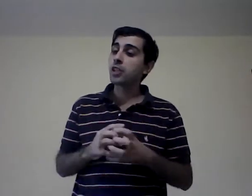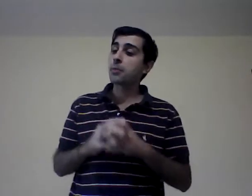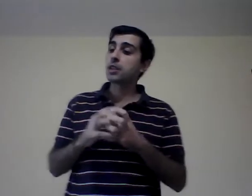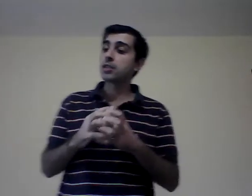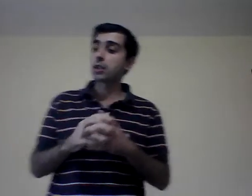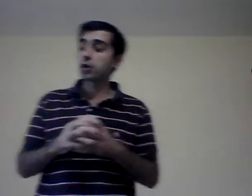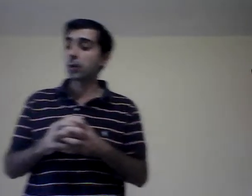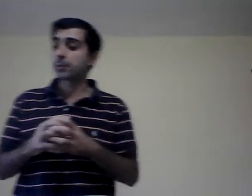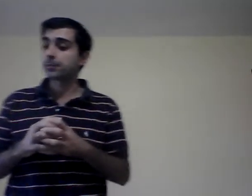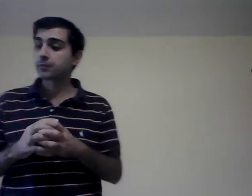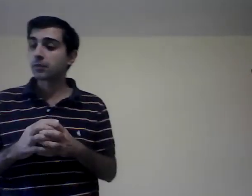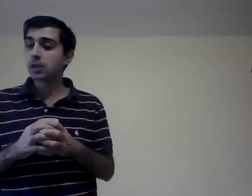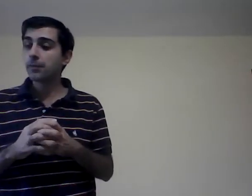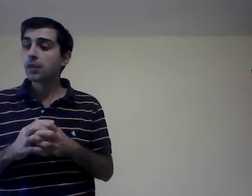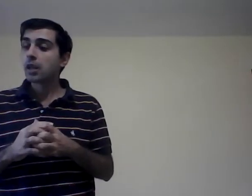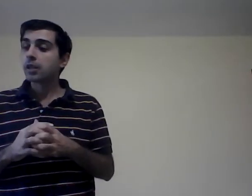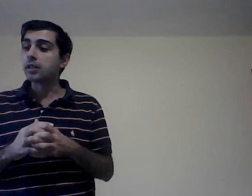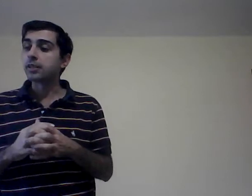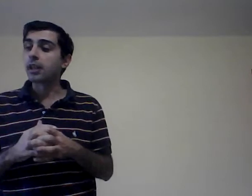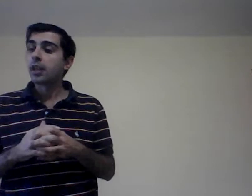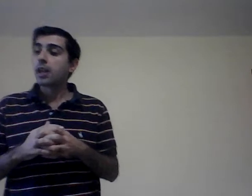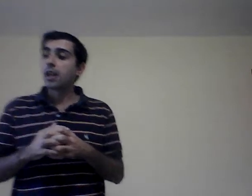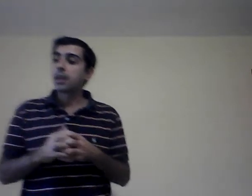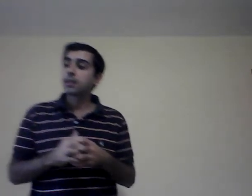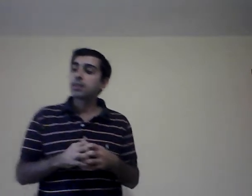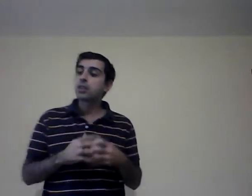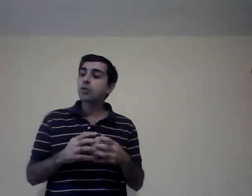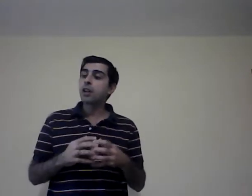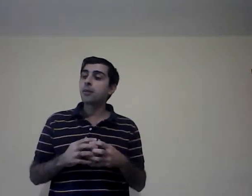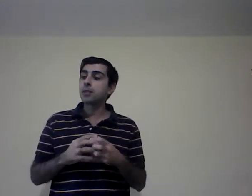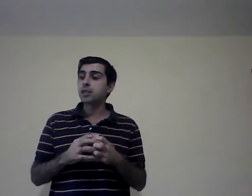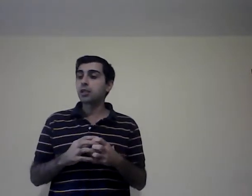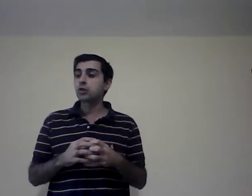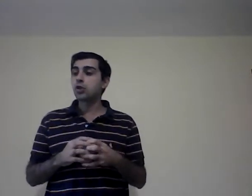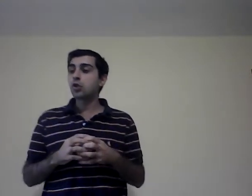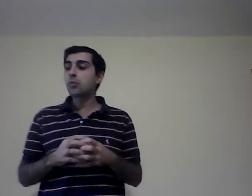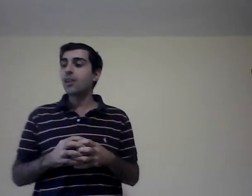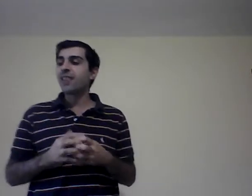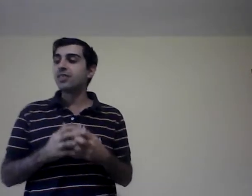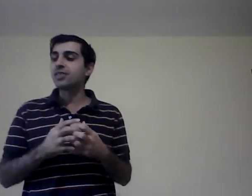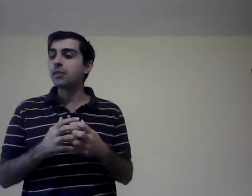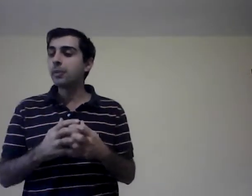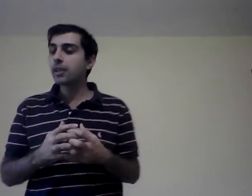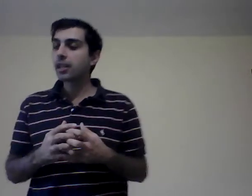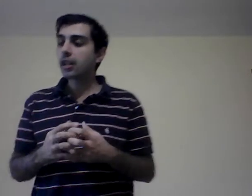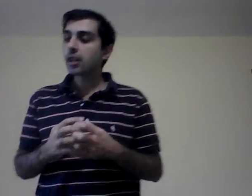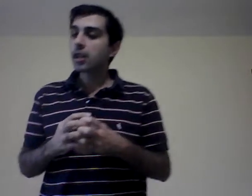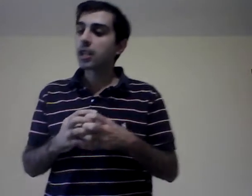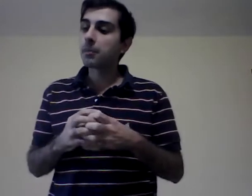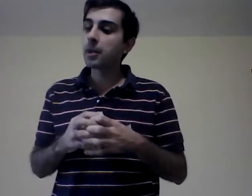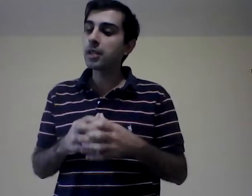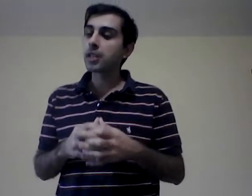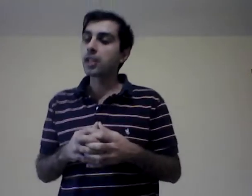administración. Dice, entendiendo la administración como la disciplina que permite que las